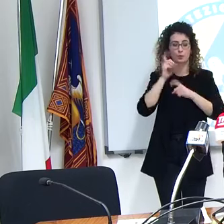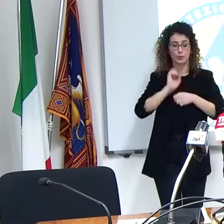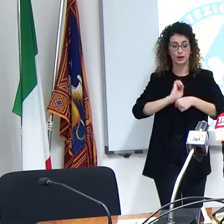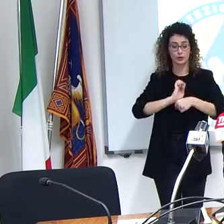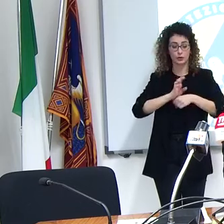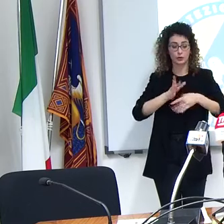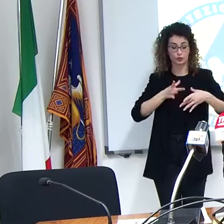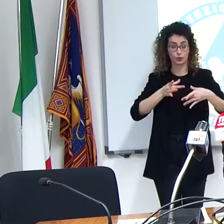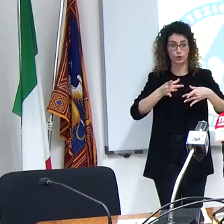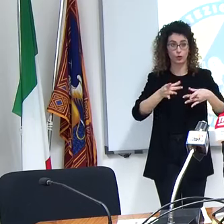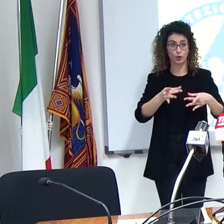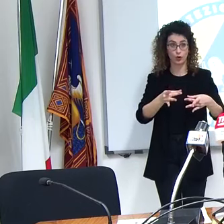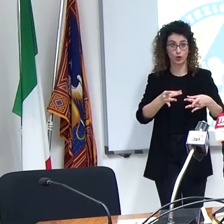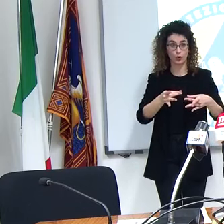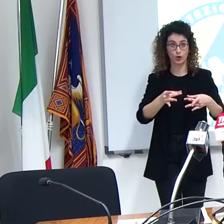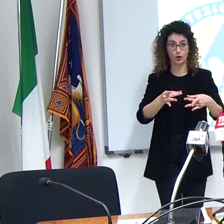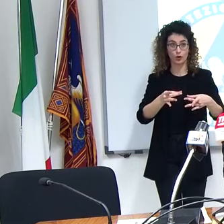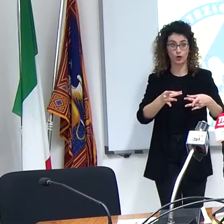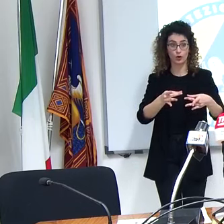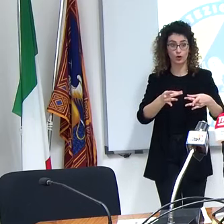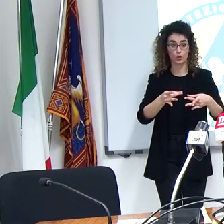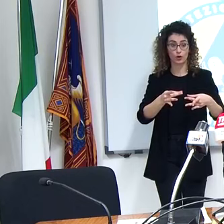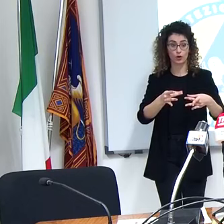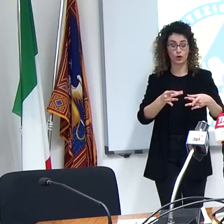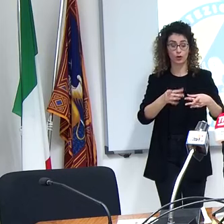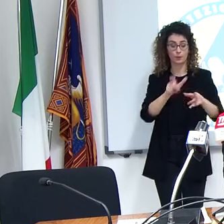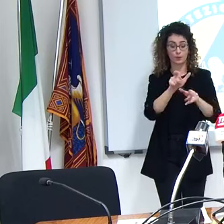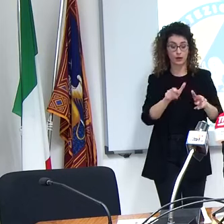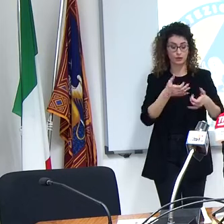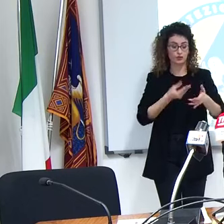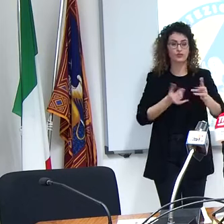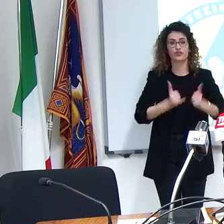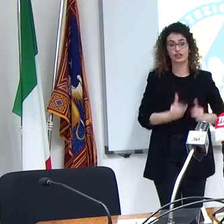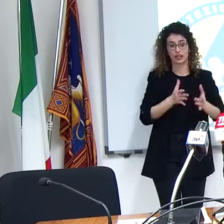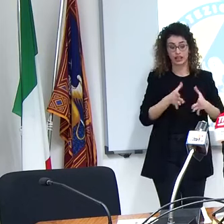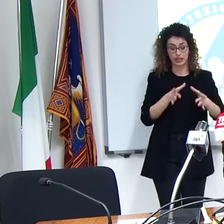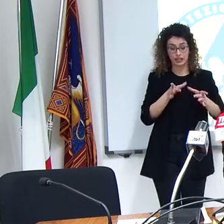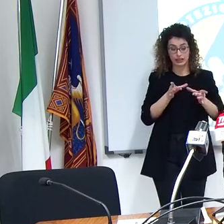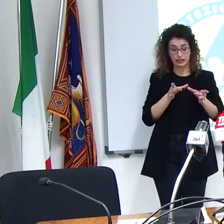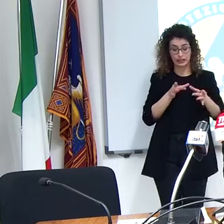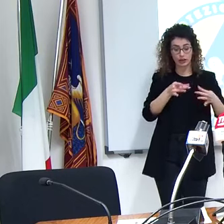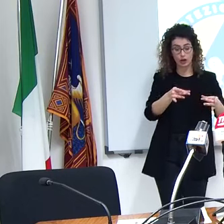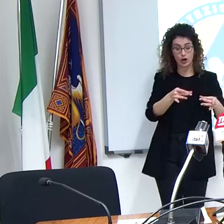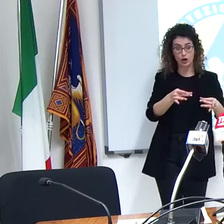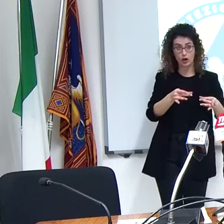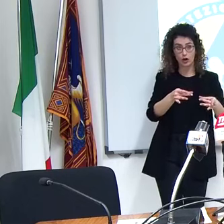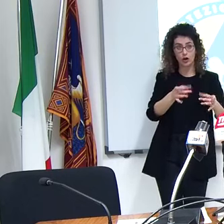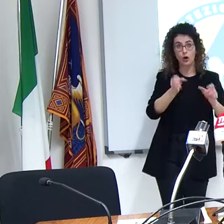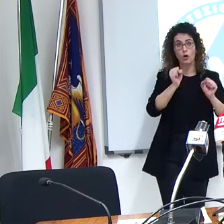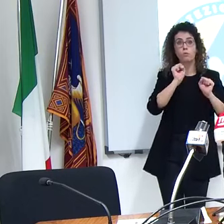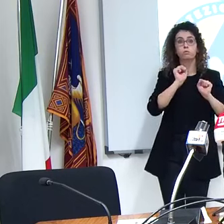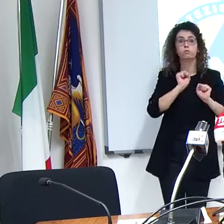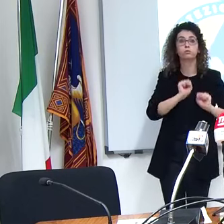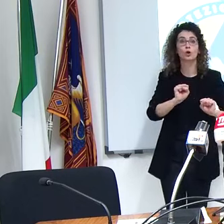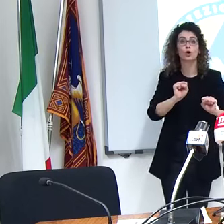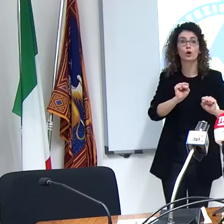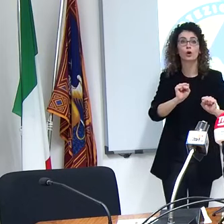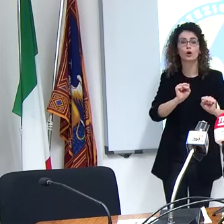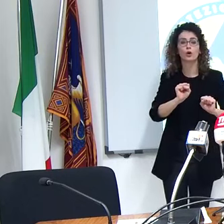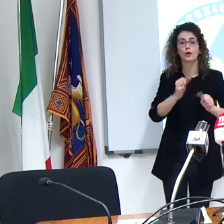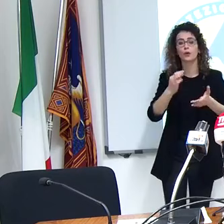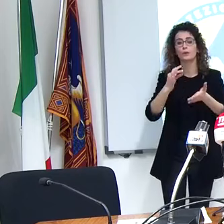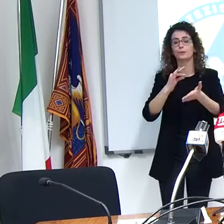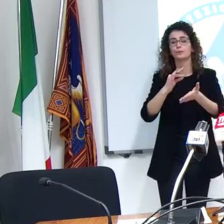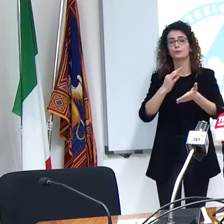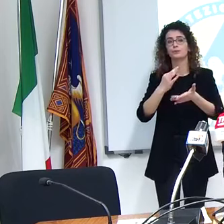non può essere tale da giustificare un trattamento differenziato in relazione al singolo